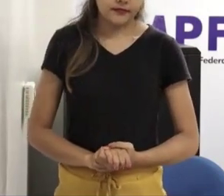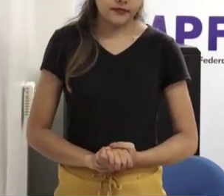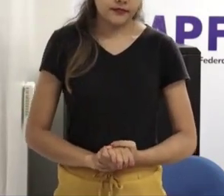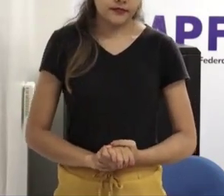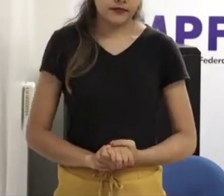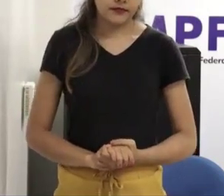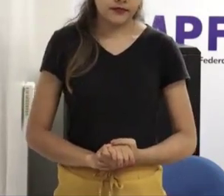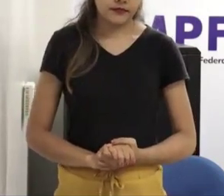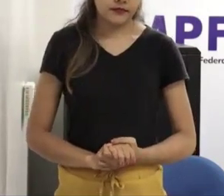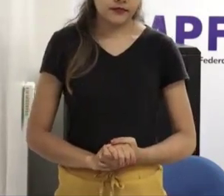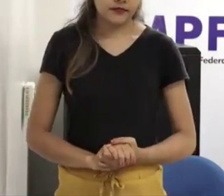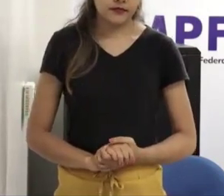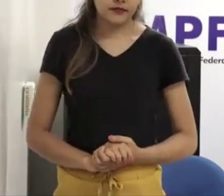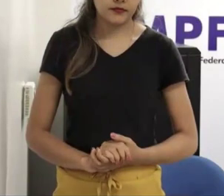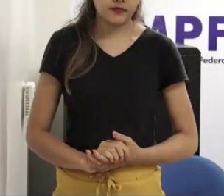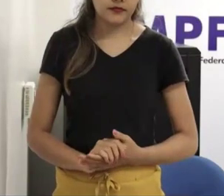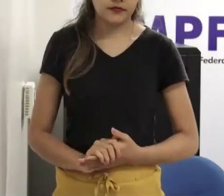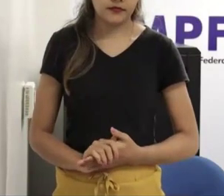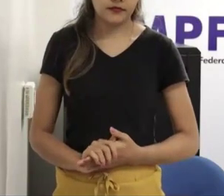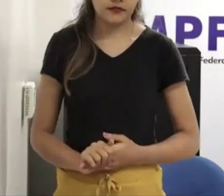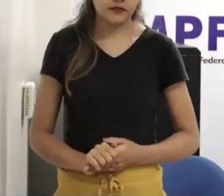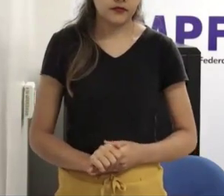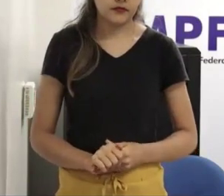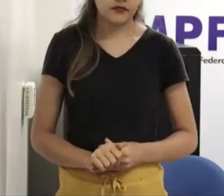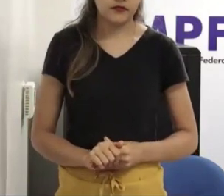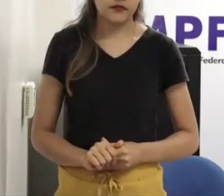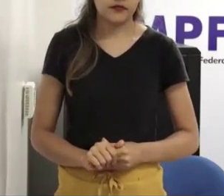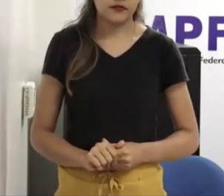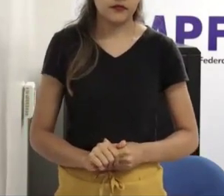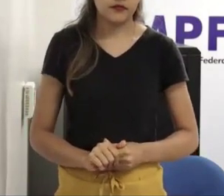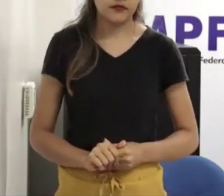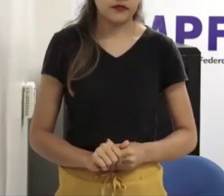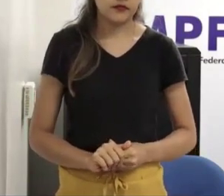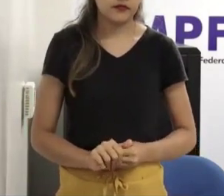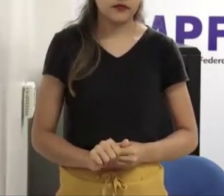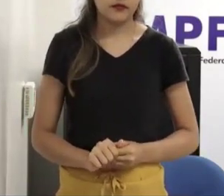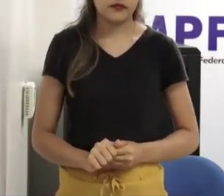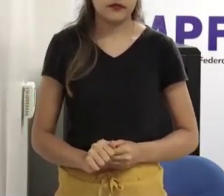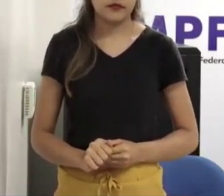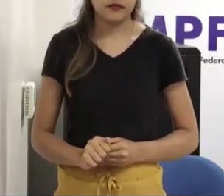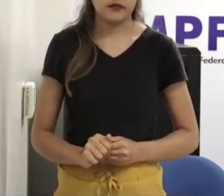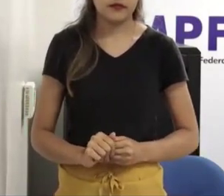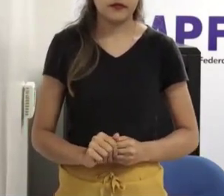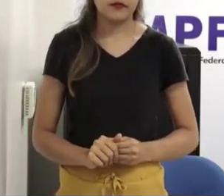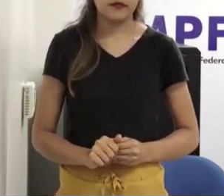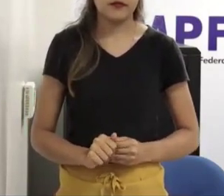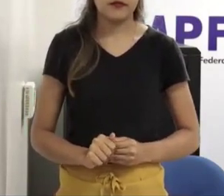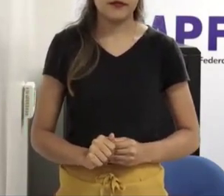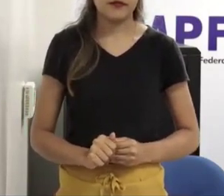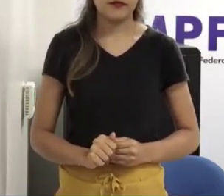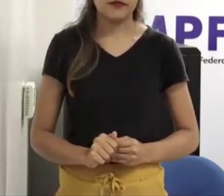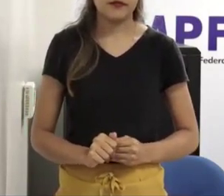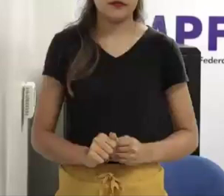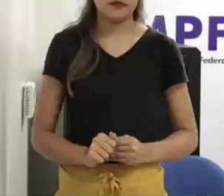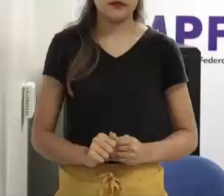exatamente buscar prevenir e reagir a esses a esses crimes que vitimam